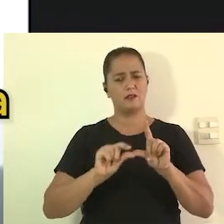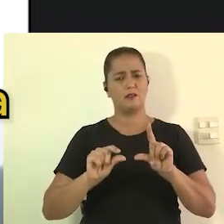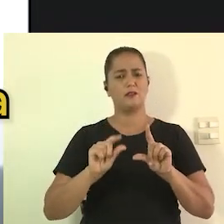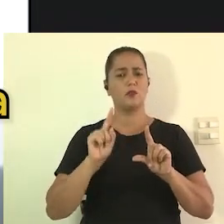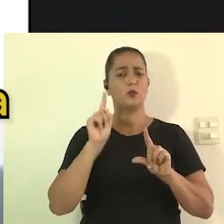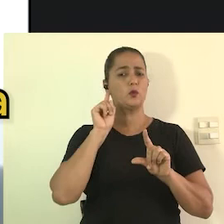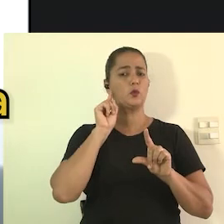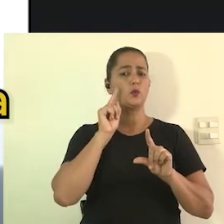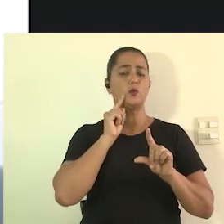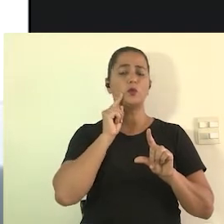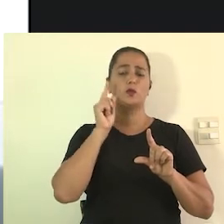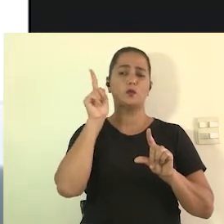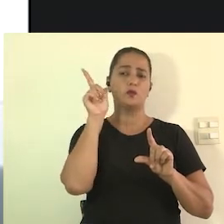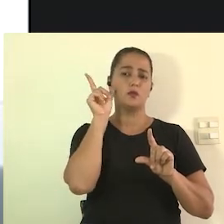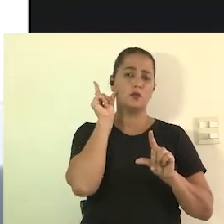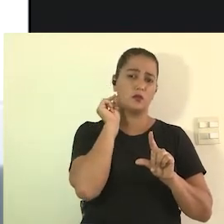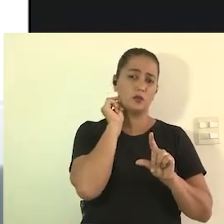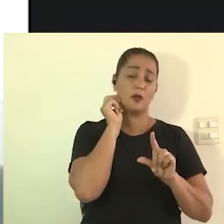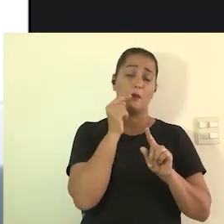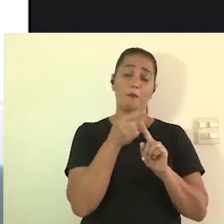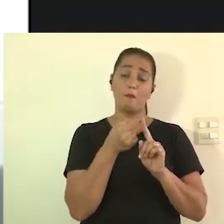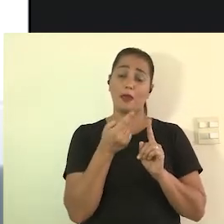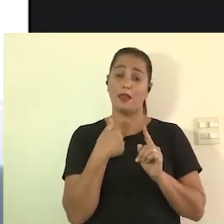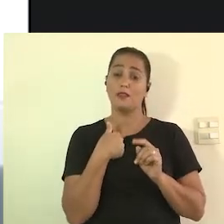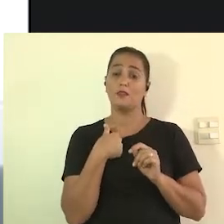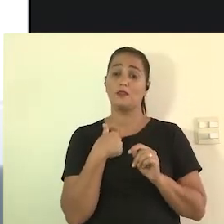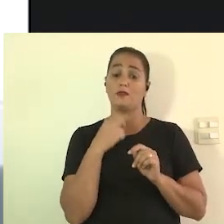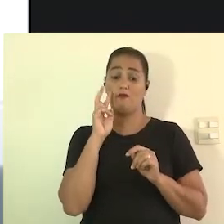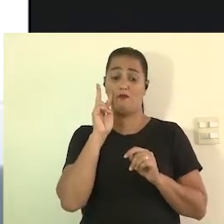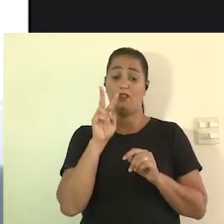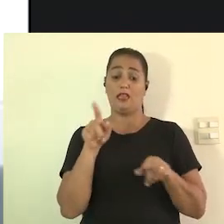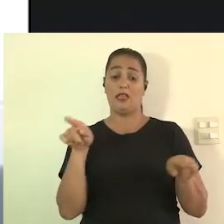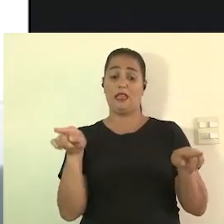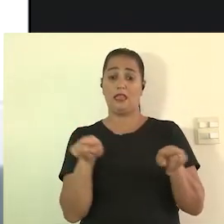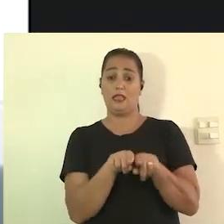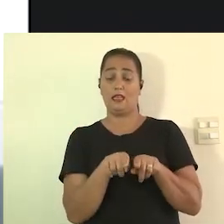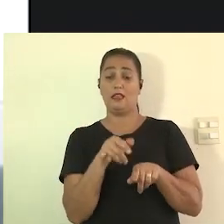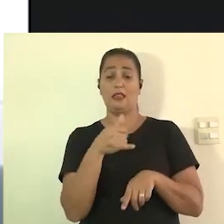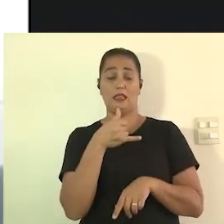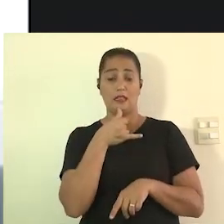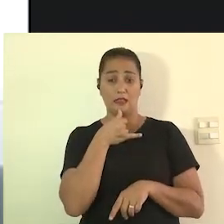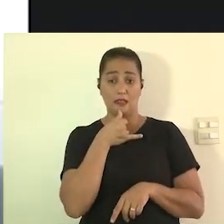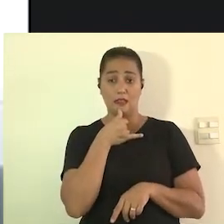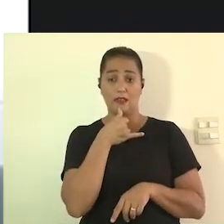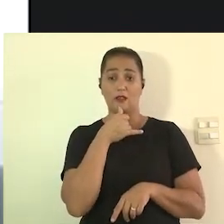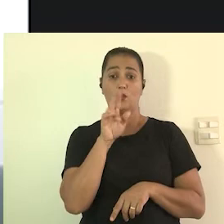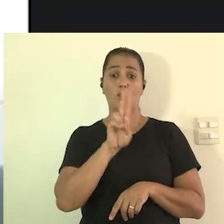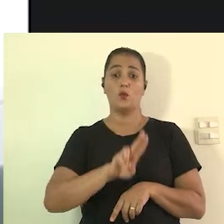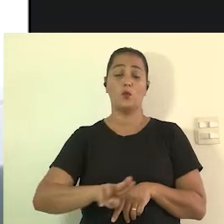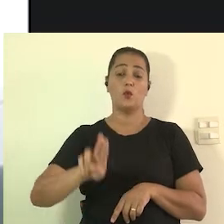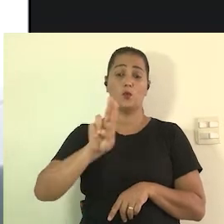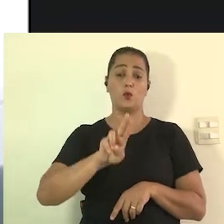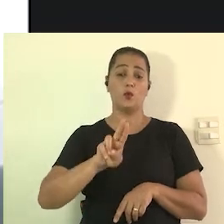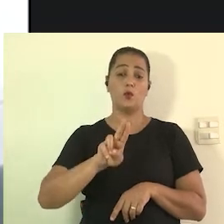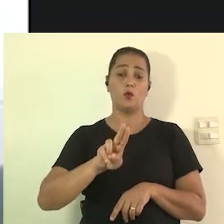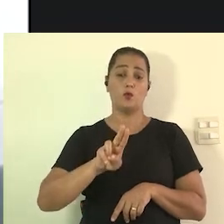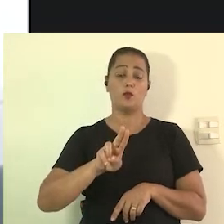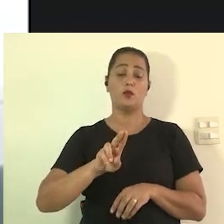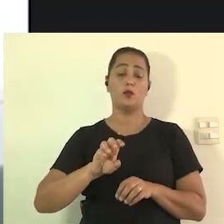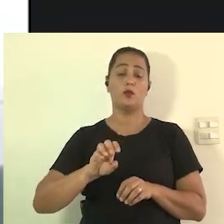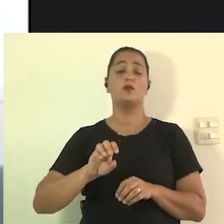surdos ensurdecidos mas o que eu vejo muito também que me entristece é a utilização desses